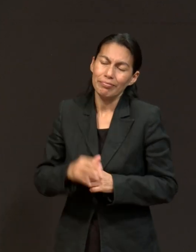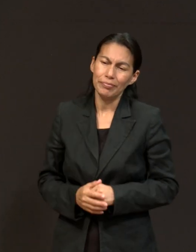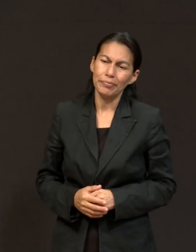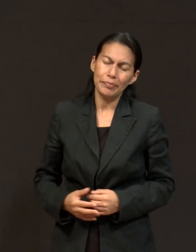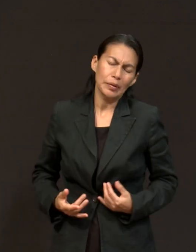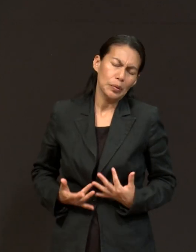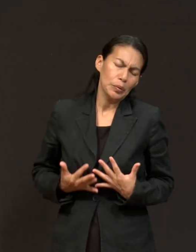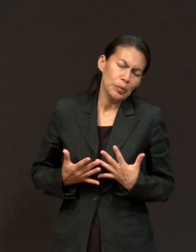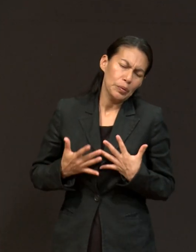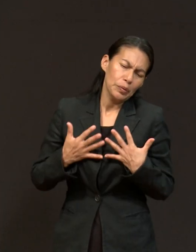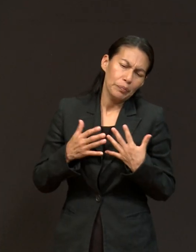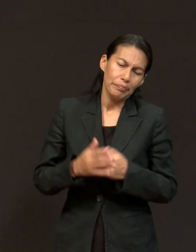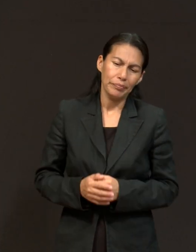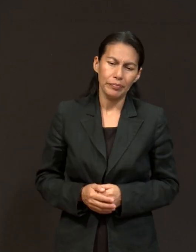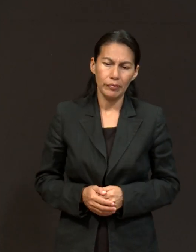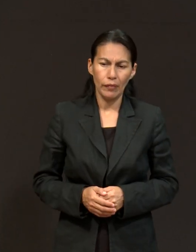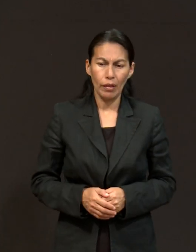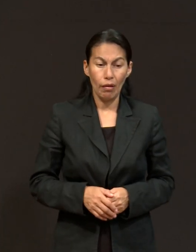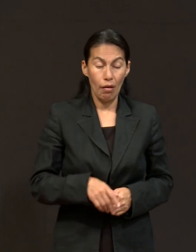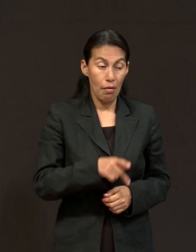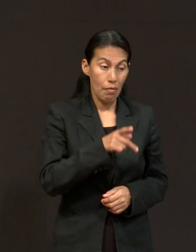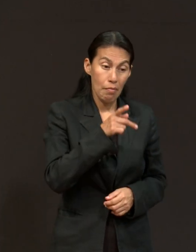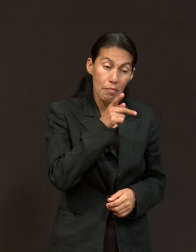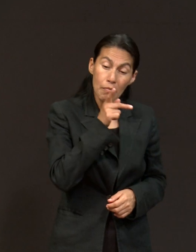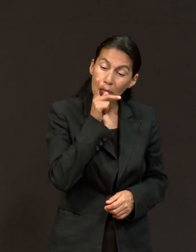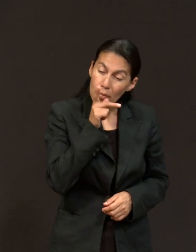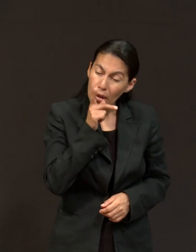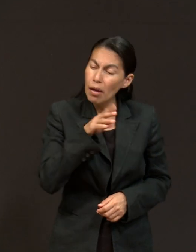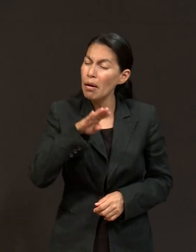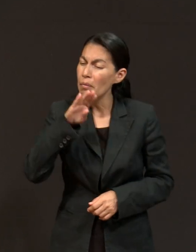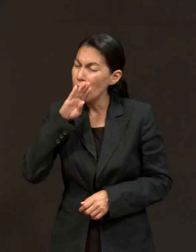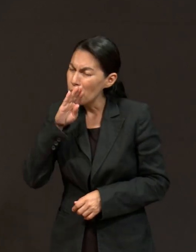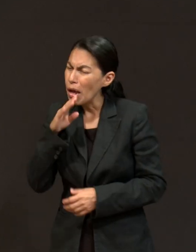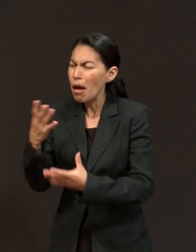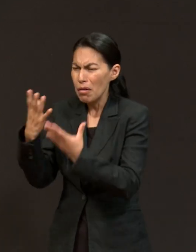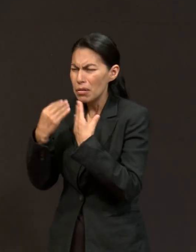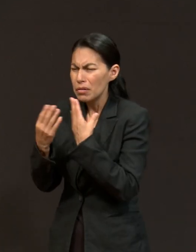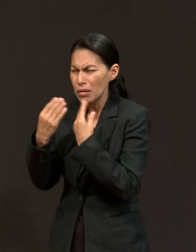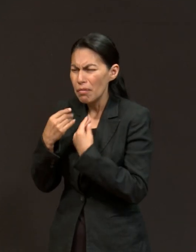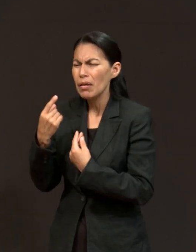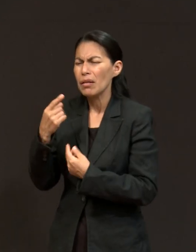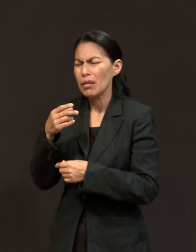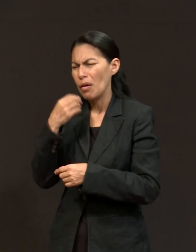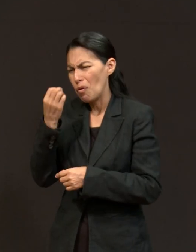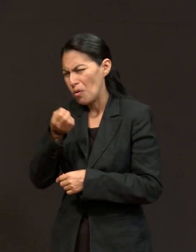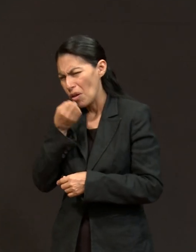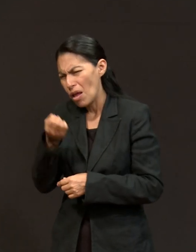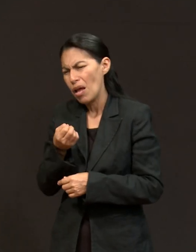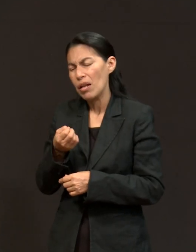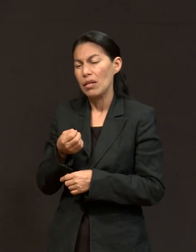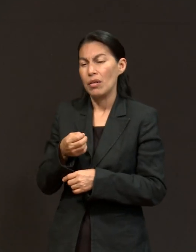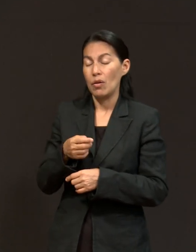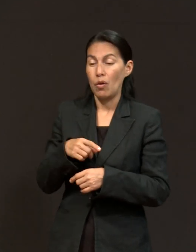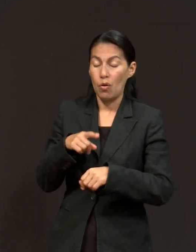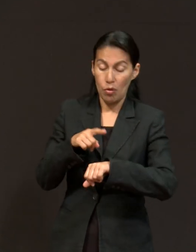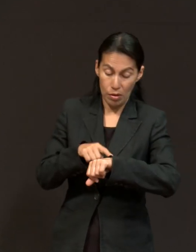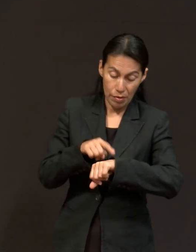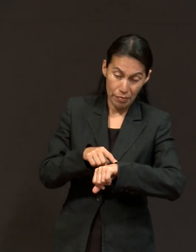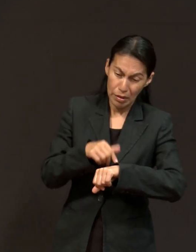Porque sí orábamos, o sea, como mamá, papá, sí nos decían hay que orar y teníamos horarios establecidos, las seis de la tarde